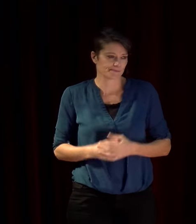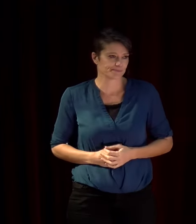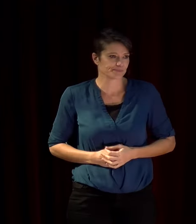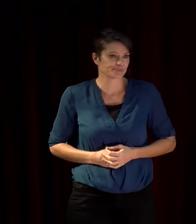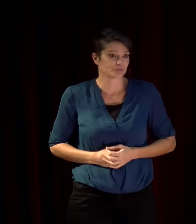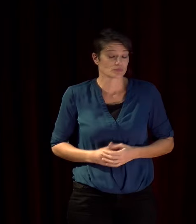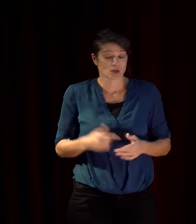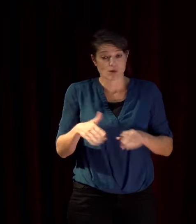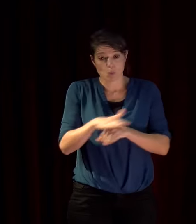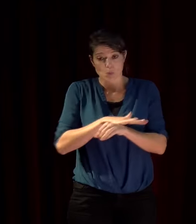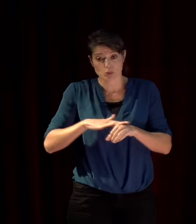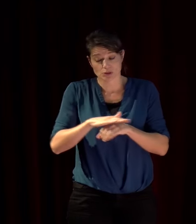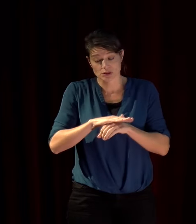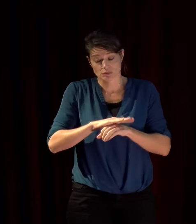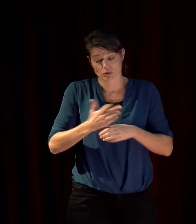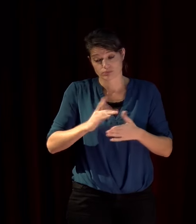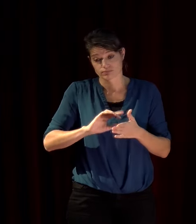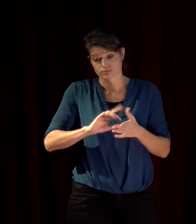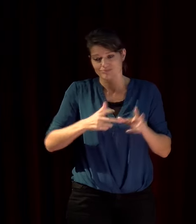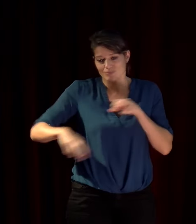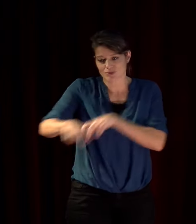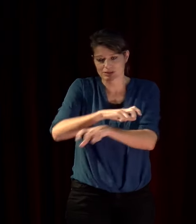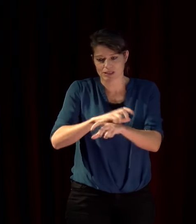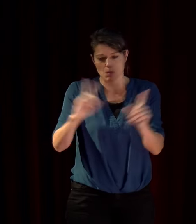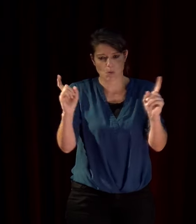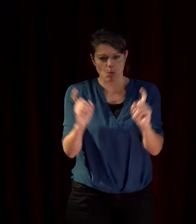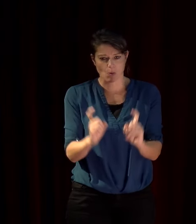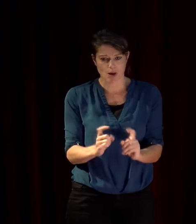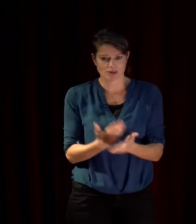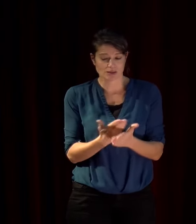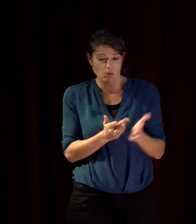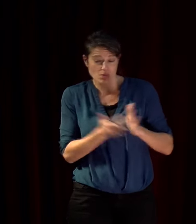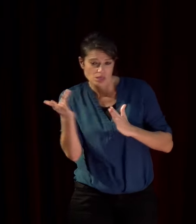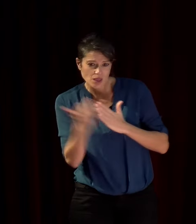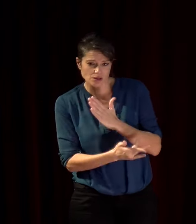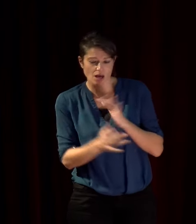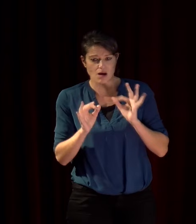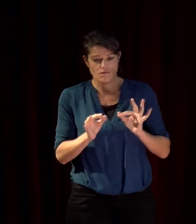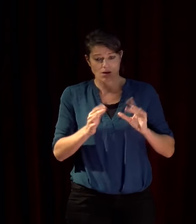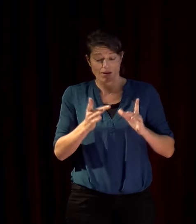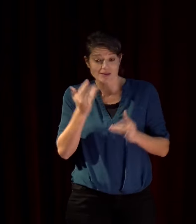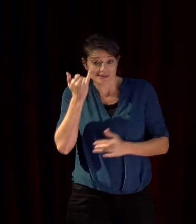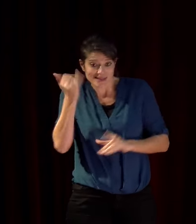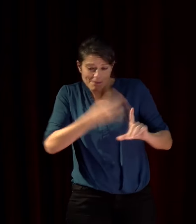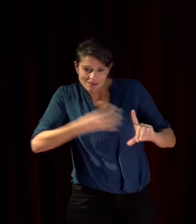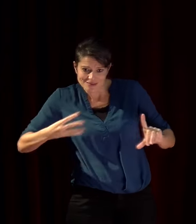restrictive de la mobilité est une sorte de trahison de l'idée même de Méditerranée